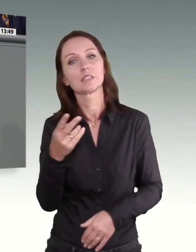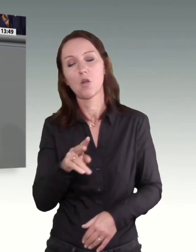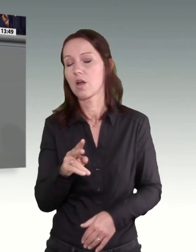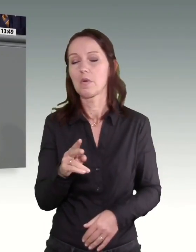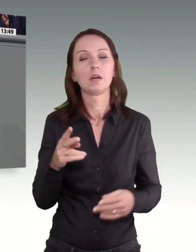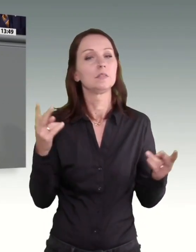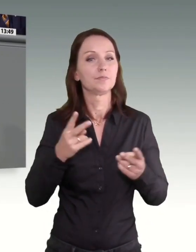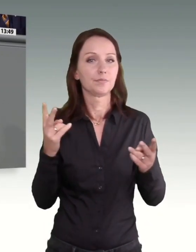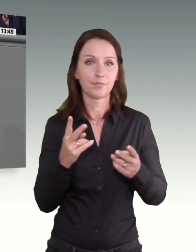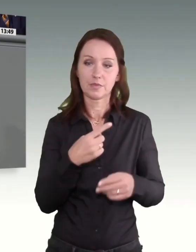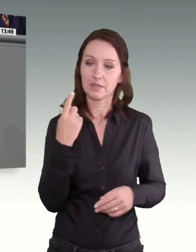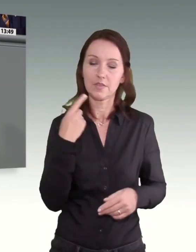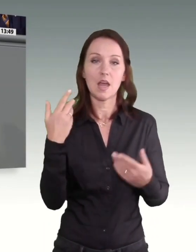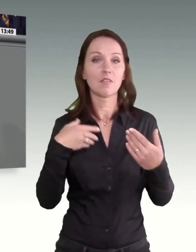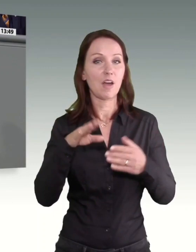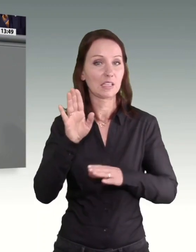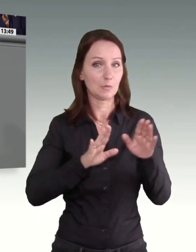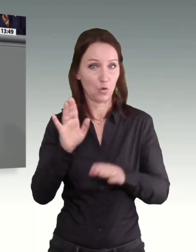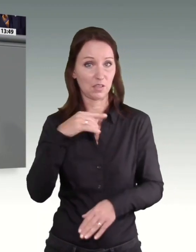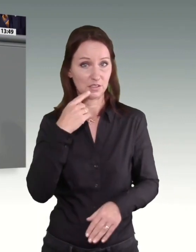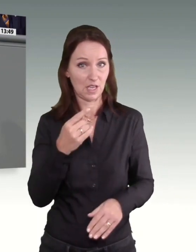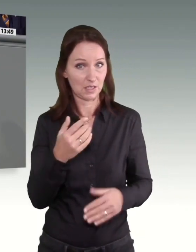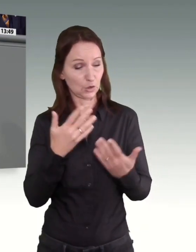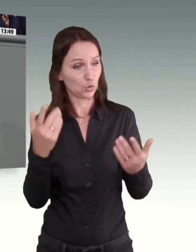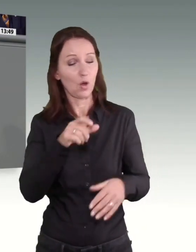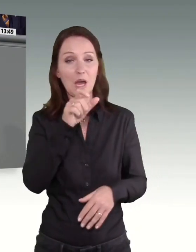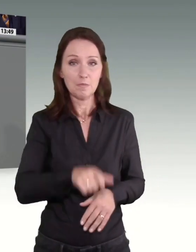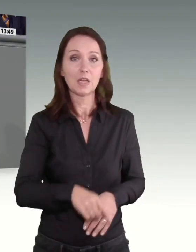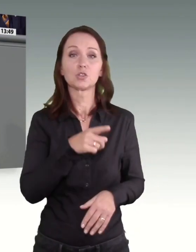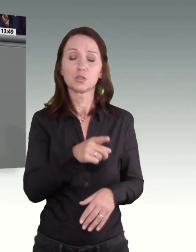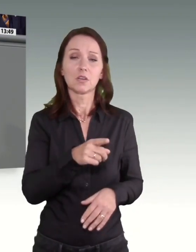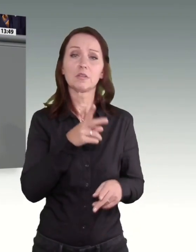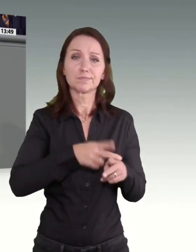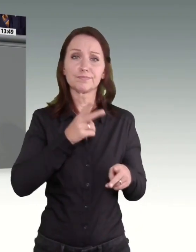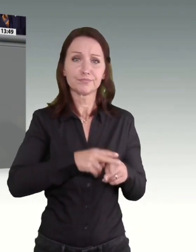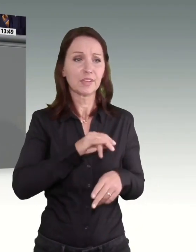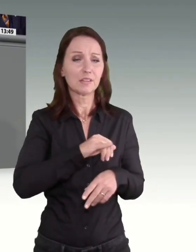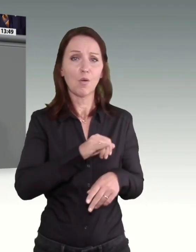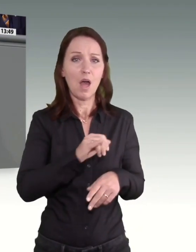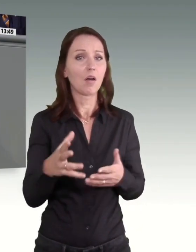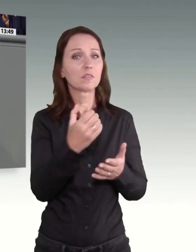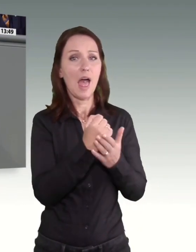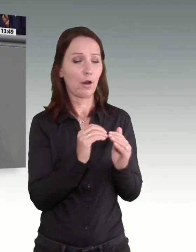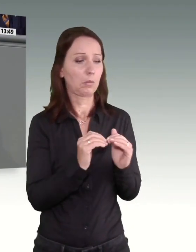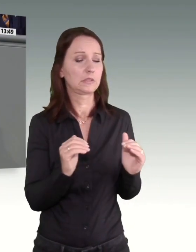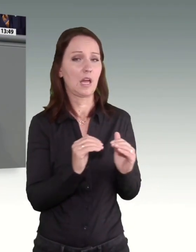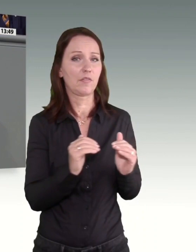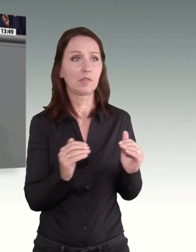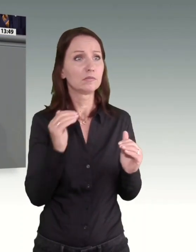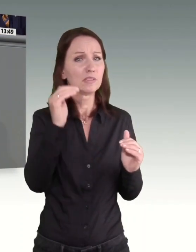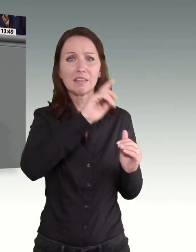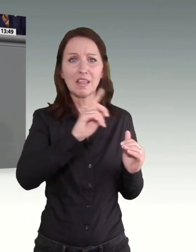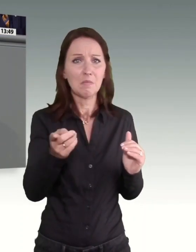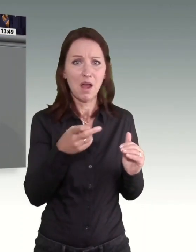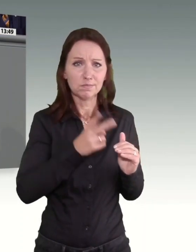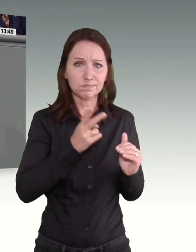wir als Freie Demokraten sagen, es kann uns nicht zufriedenstellen, wenn Menschen dauerhaft am untersten Niveau der Einkommensskala arbeiten. Das